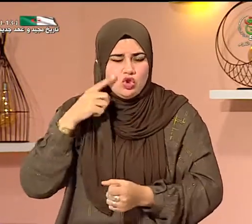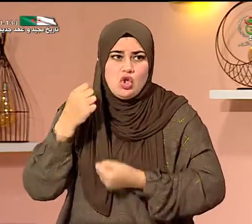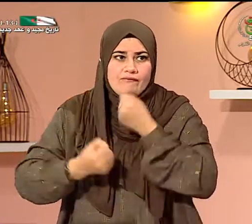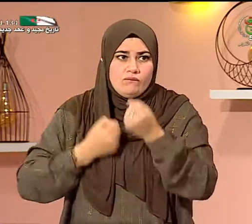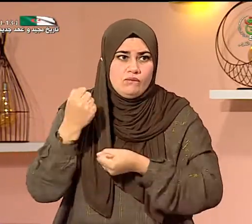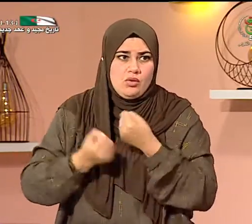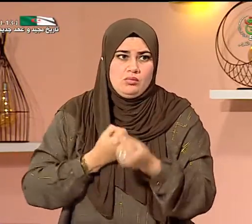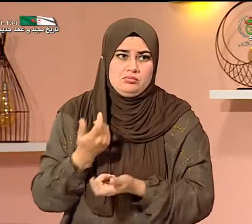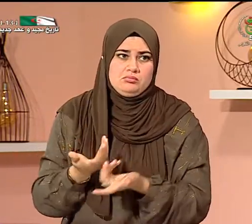الآن مع المترجم